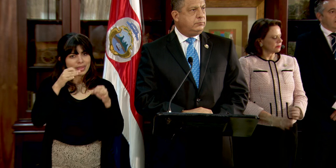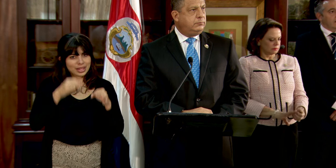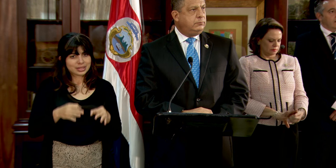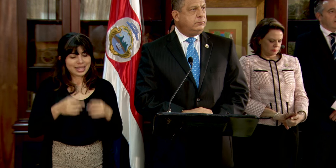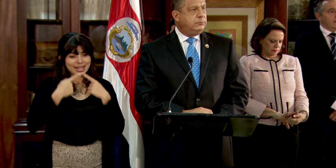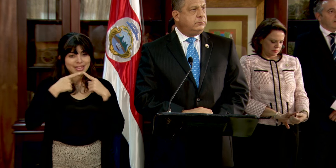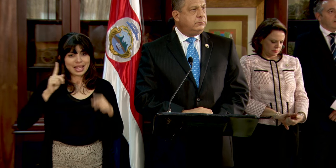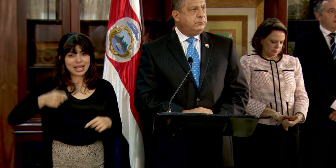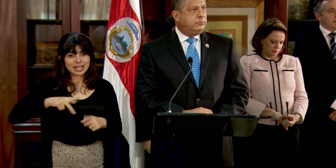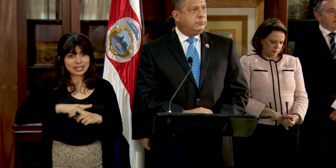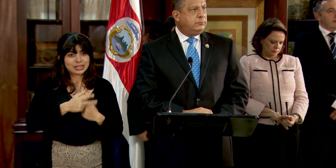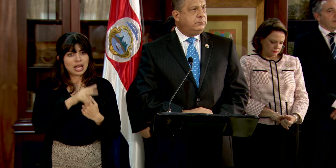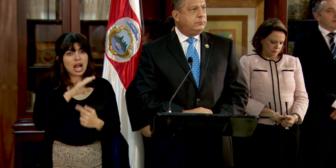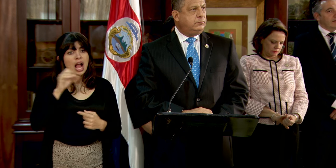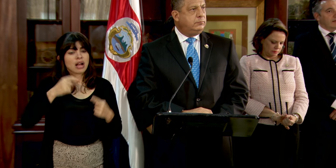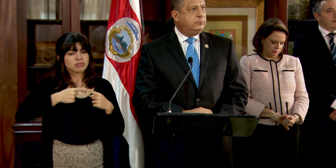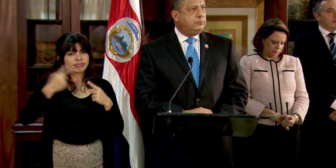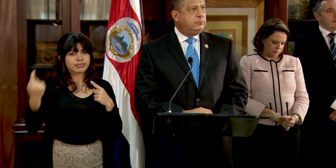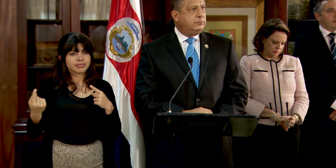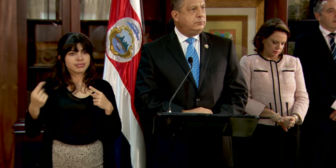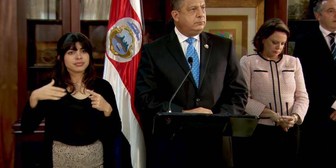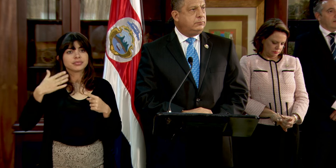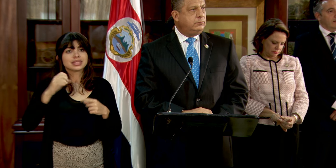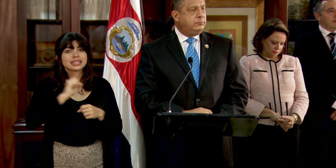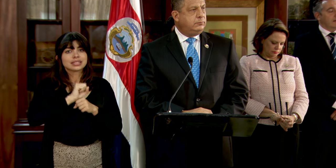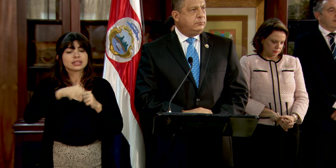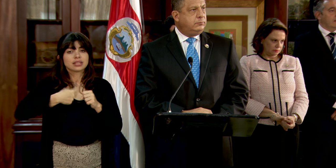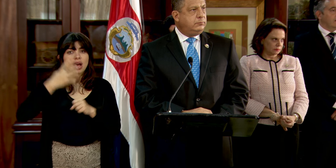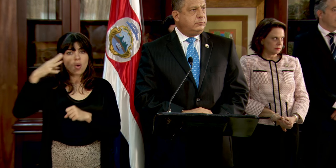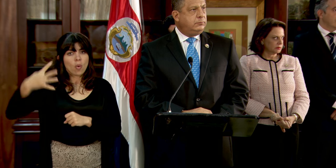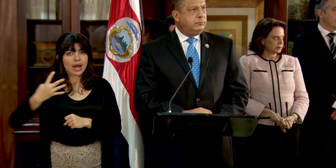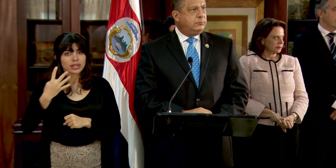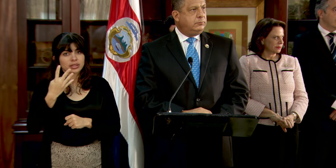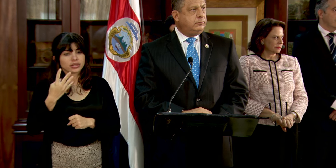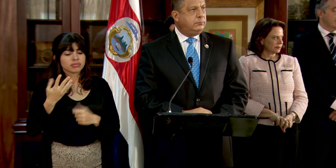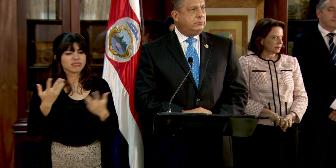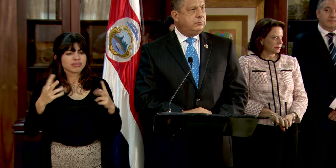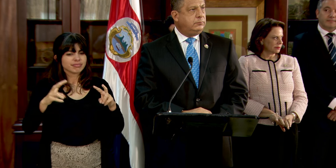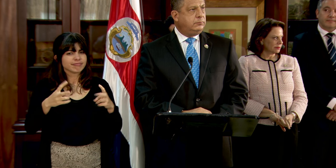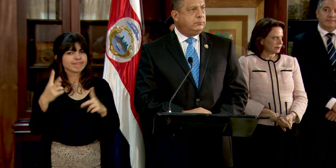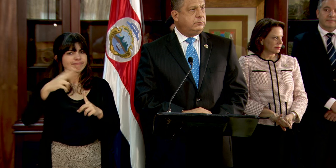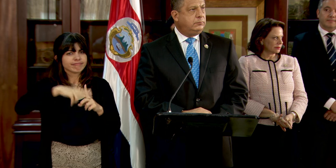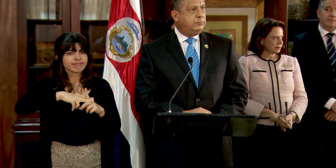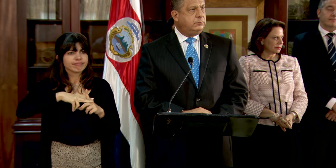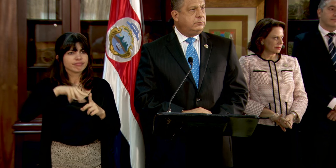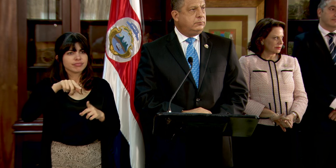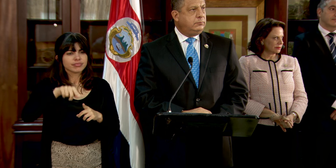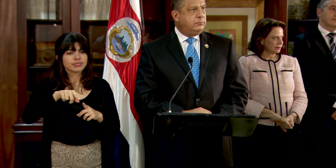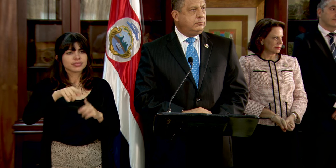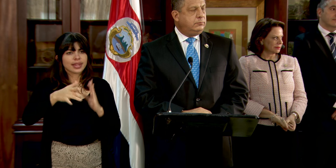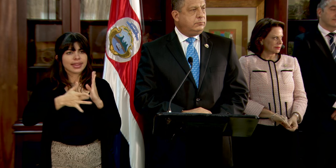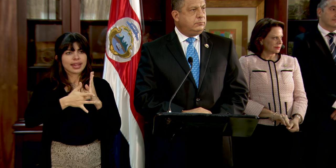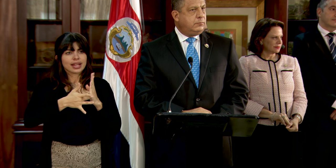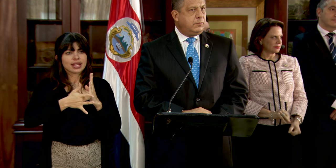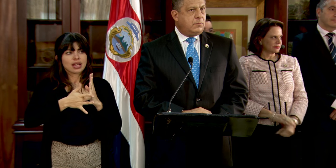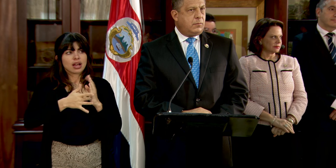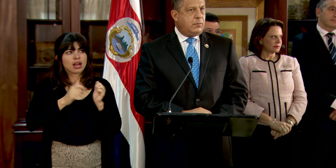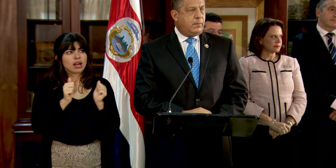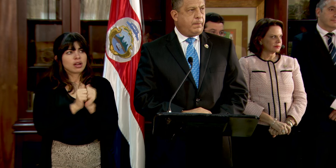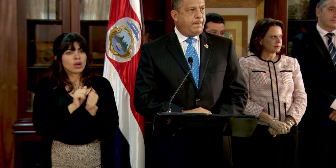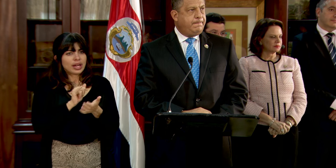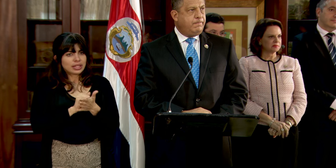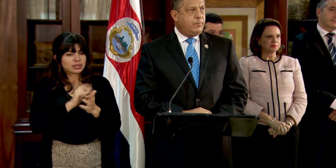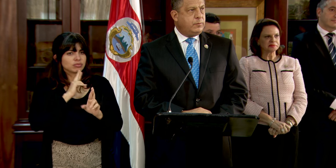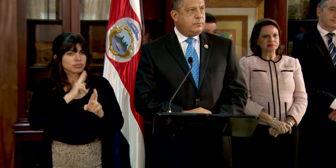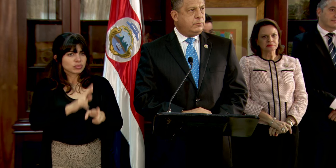del decreto inicial, la caja se opuso, vino lo de la sala constitucional. ¿Cómo queda el tema de la aplicación de la técnica ya con esta